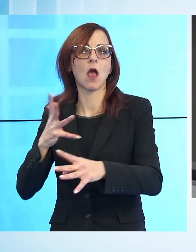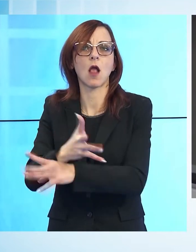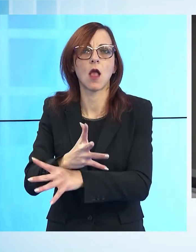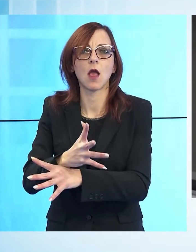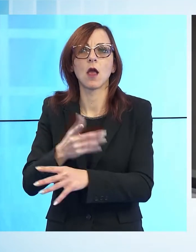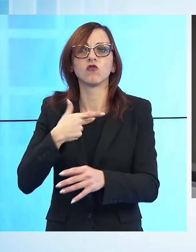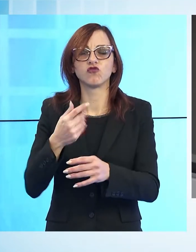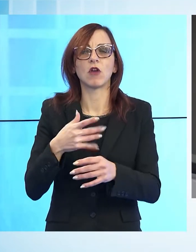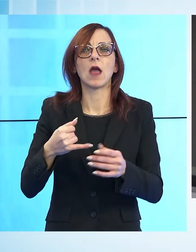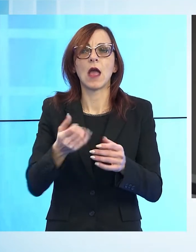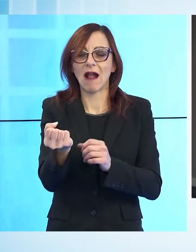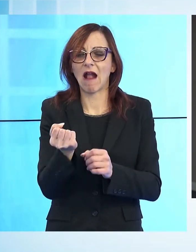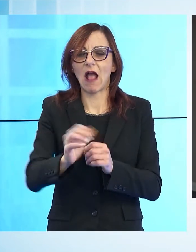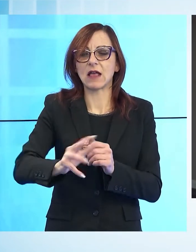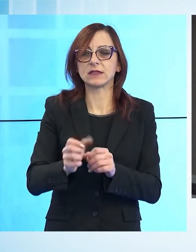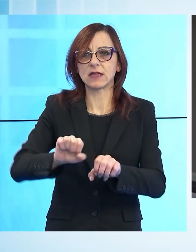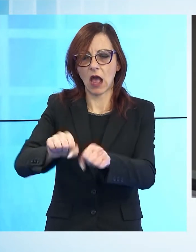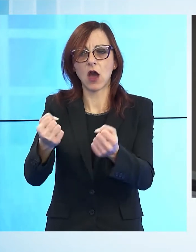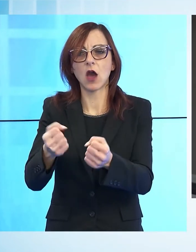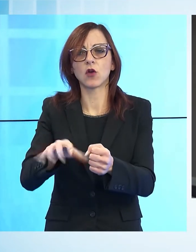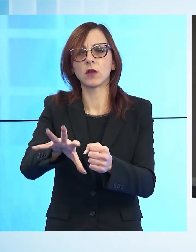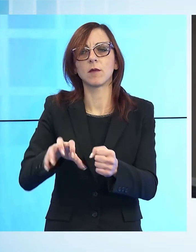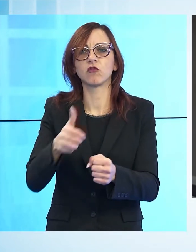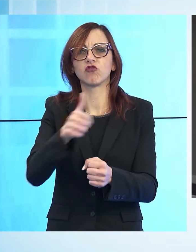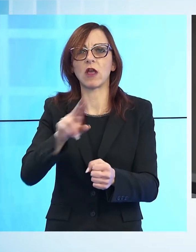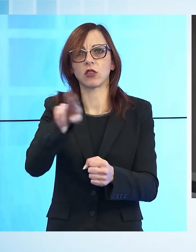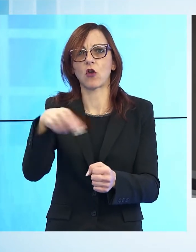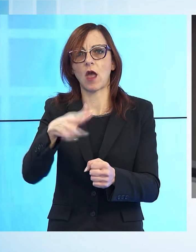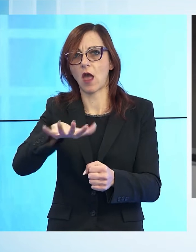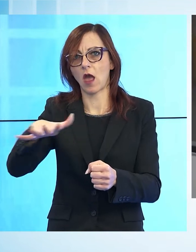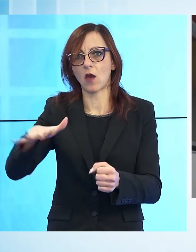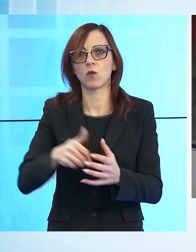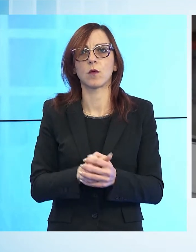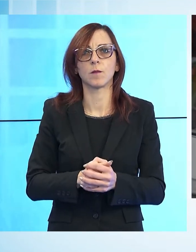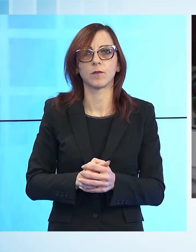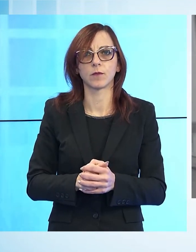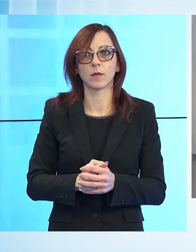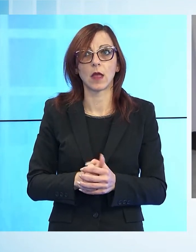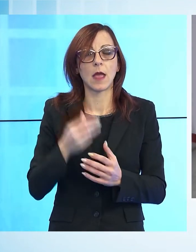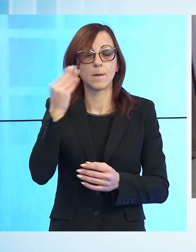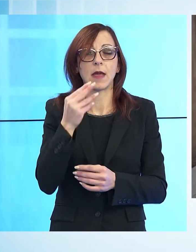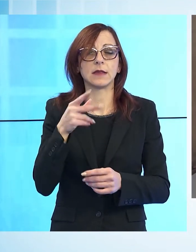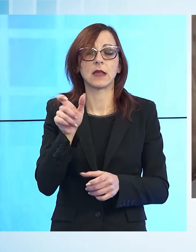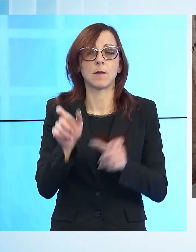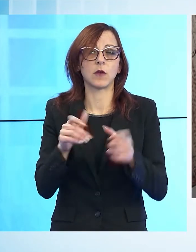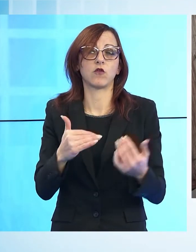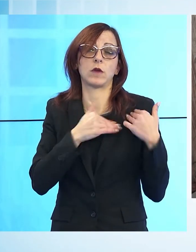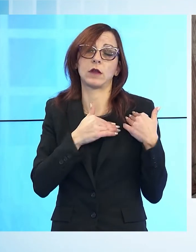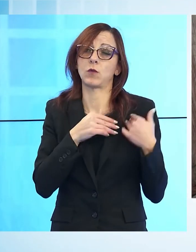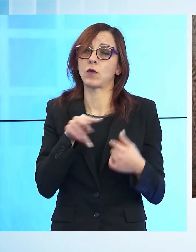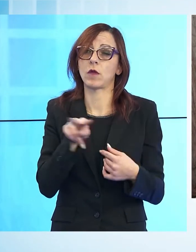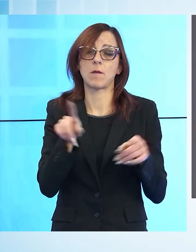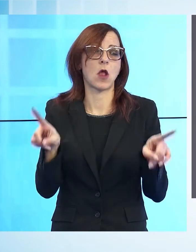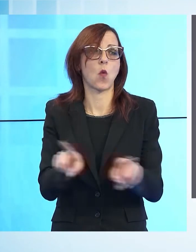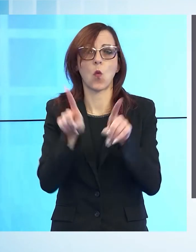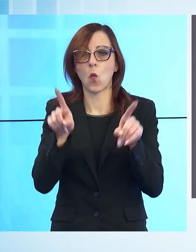forzato il fondo cassa portando via alcune centinaia di euro. Probabile che si tratti degli stessi malviventi. Anche su questo dovranno